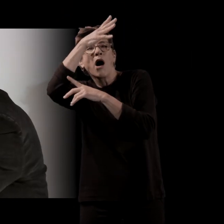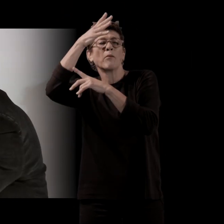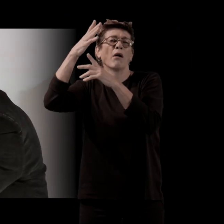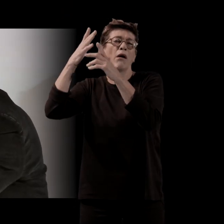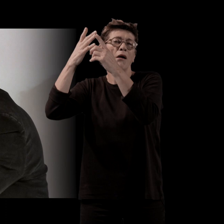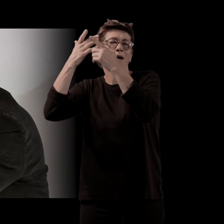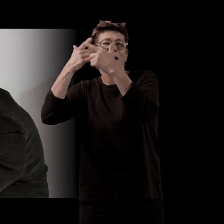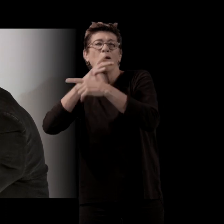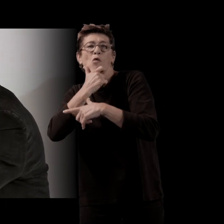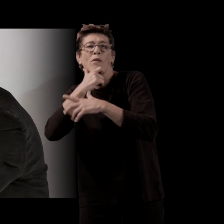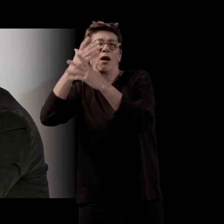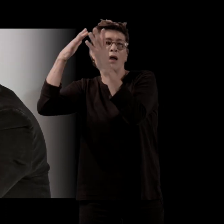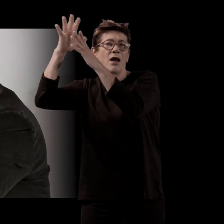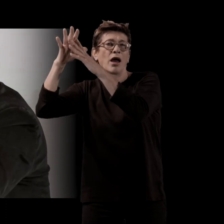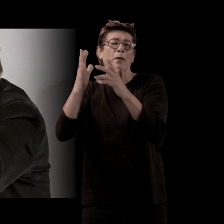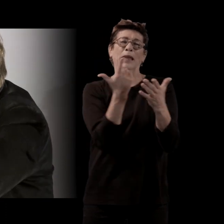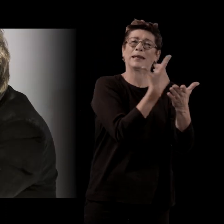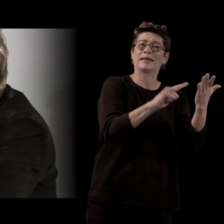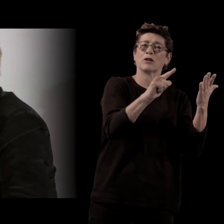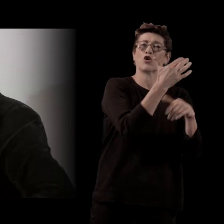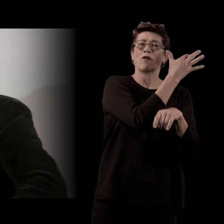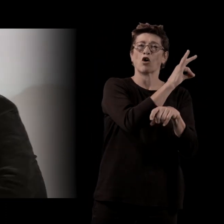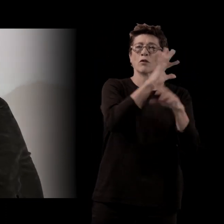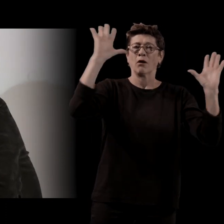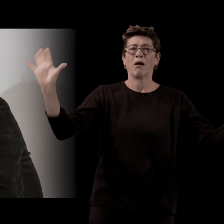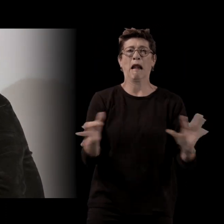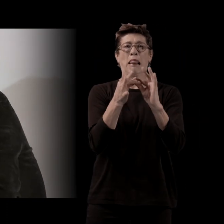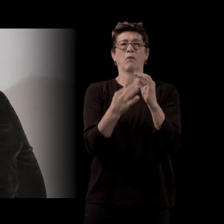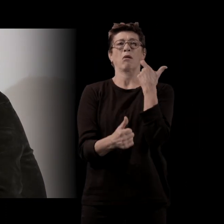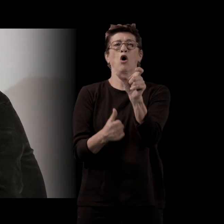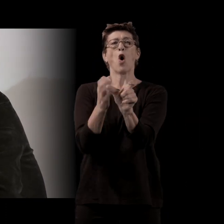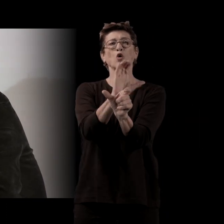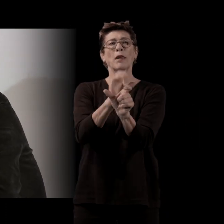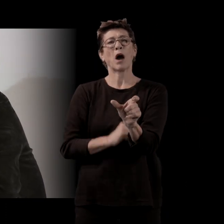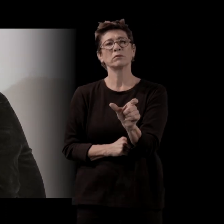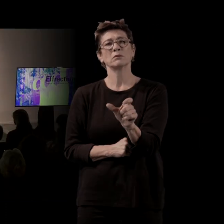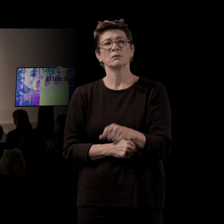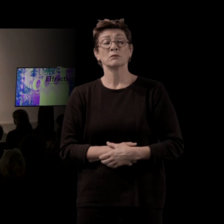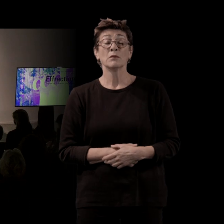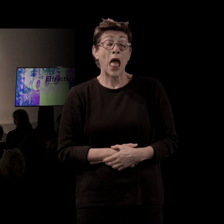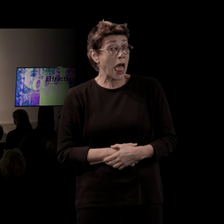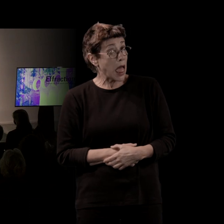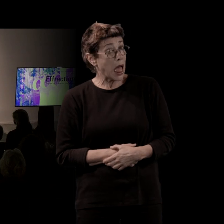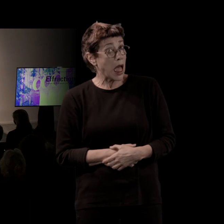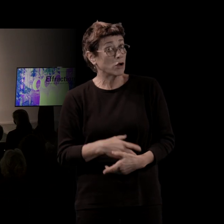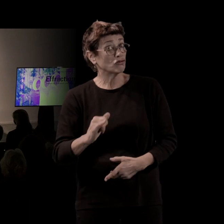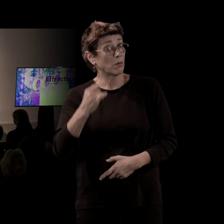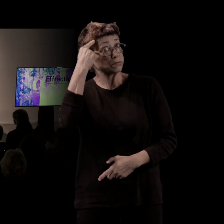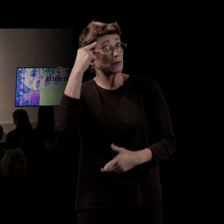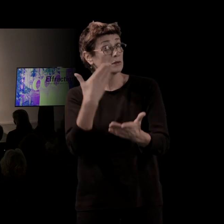littérature française. Encore une fois, tout réunir en un seul titre. Ça vaut ce que ça vaut. Écoutez, je n'avais jamais pensé, mais je m'en servirai à l'avenir. Si au moins,